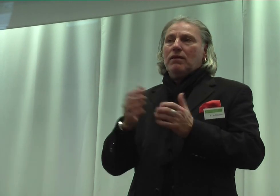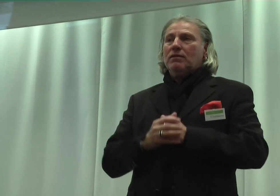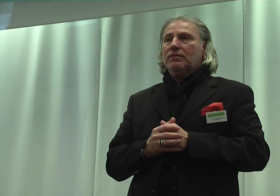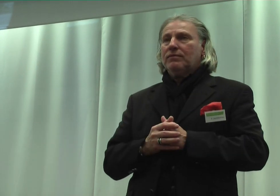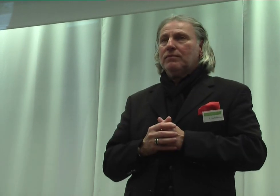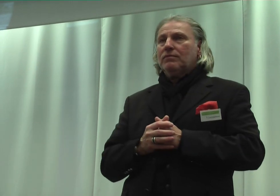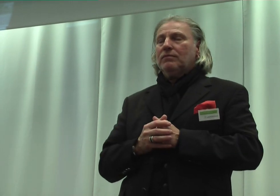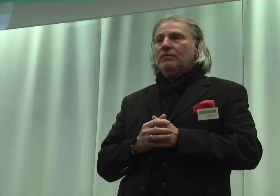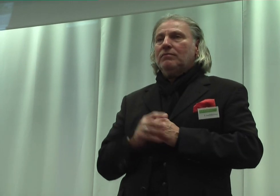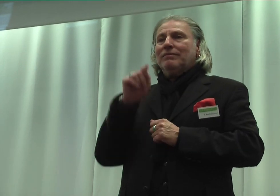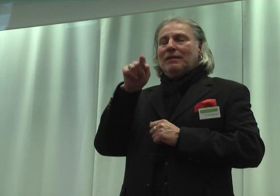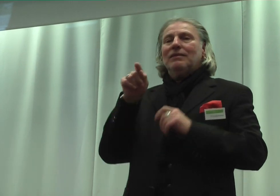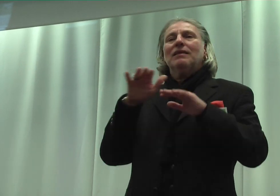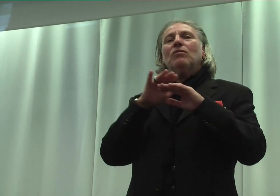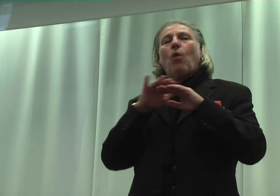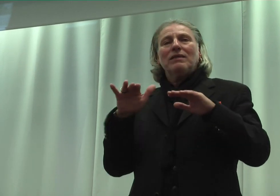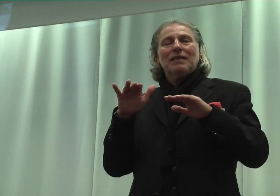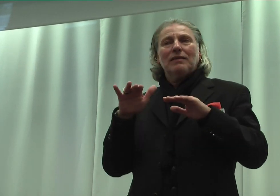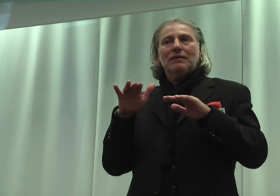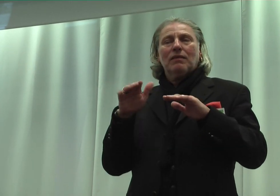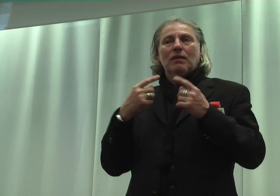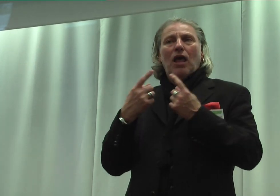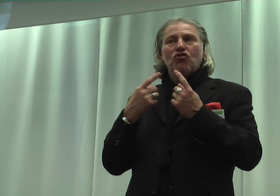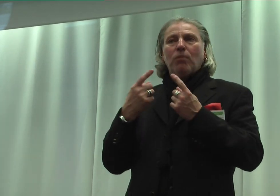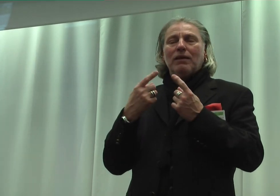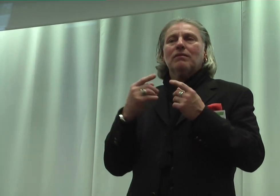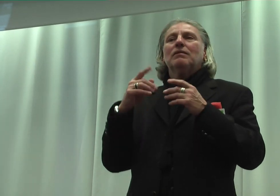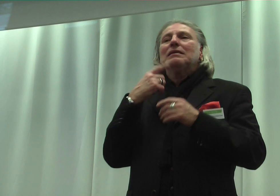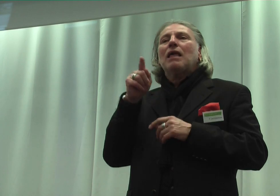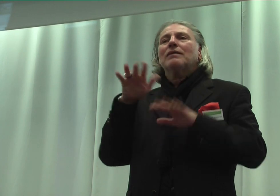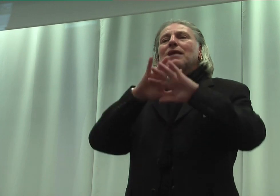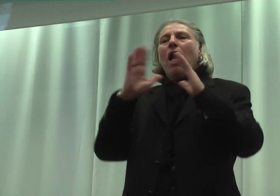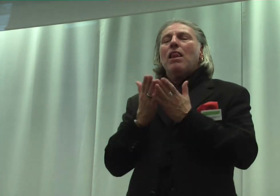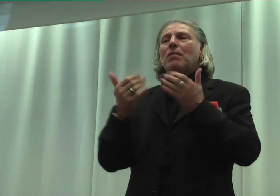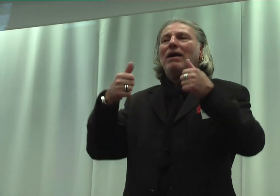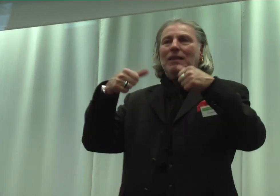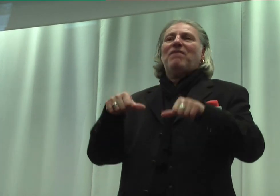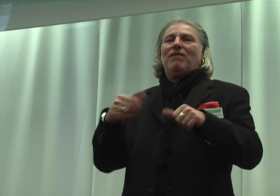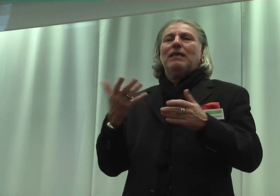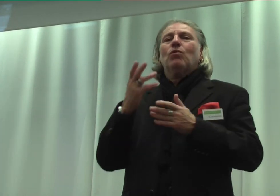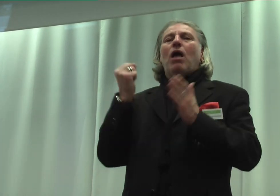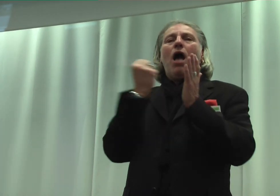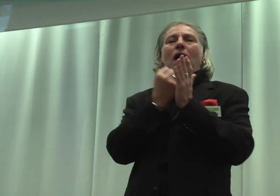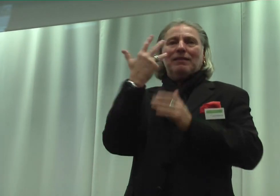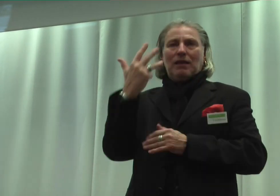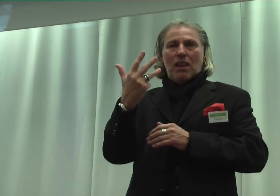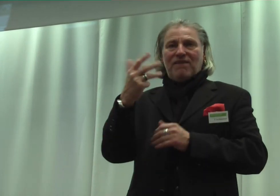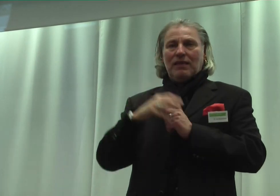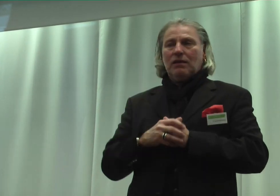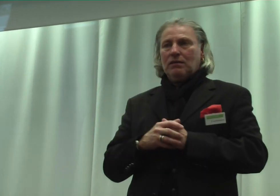Die grundsätzlich entsprechen, benennt sie allgemein Verpflichtungen, also Artikel 4 und gehen den folgenden